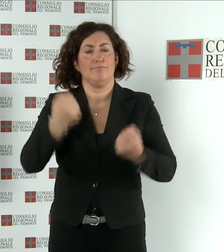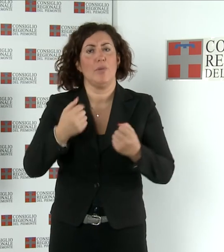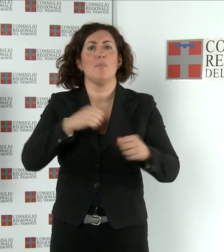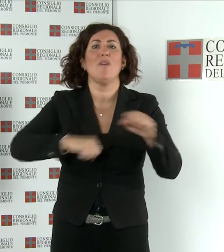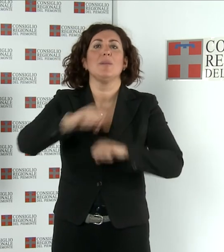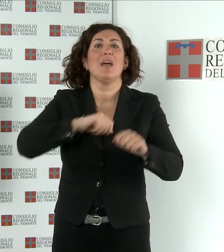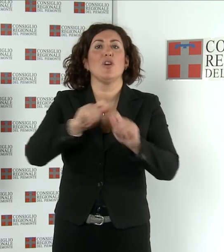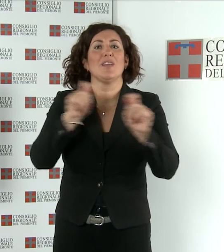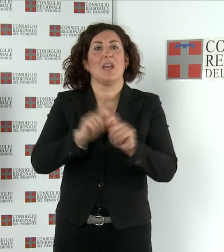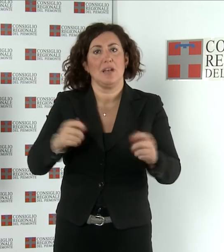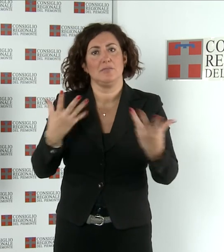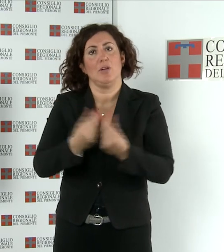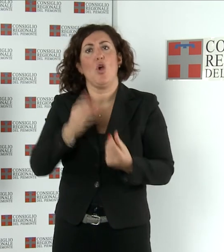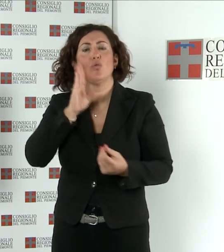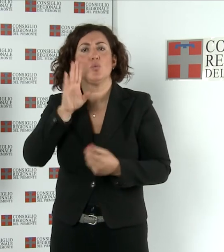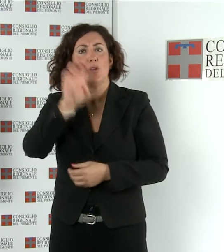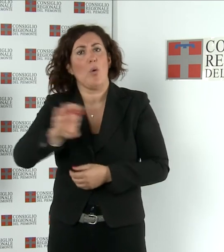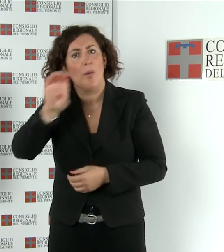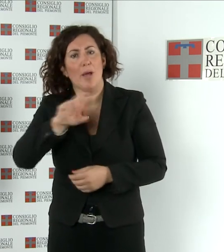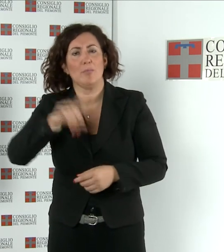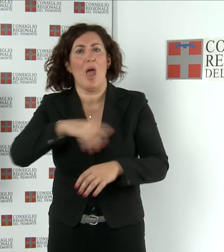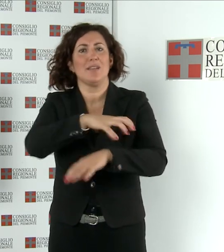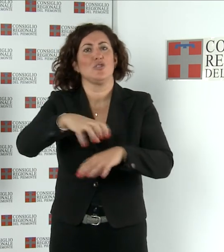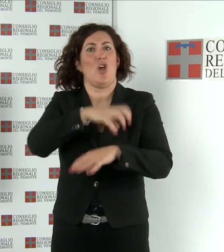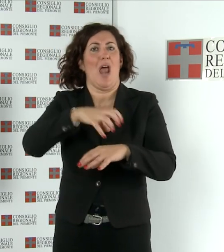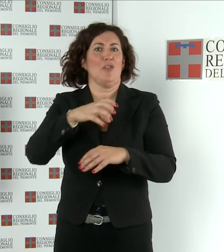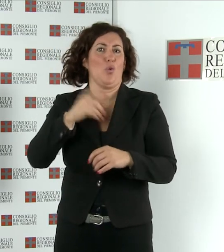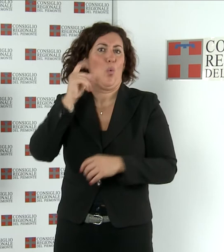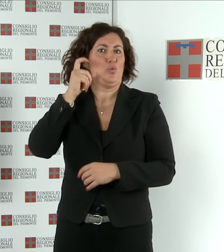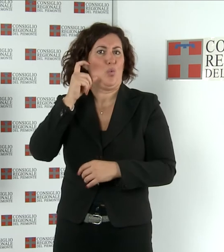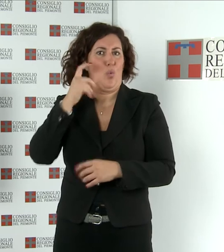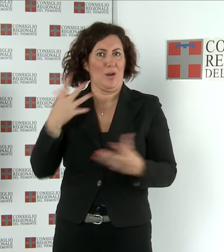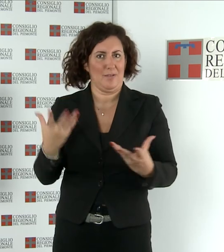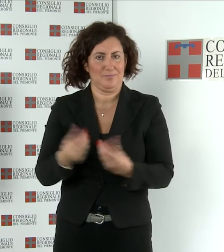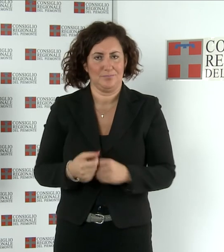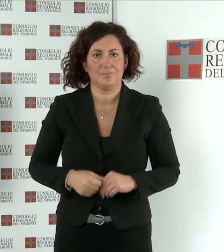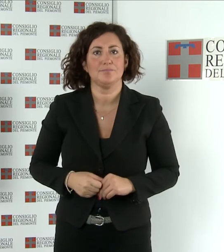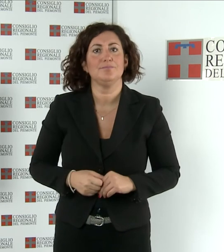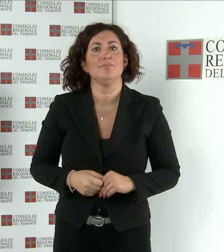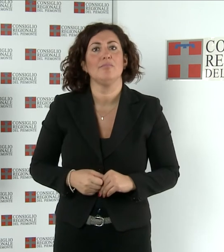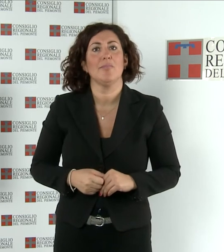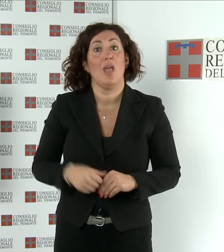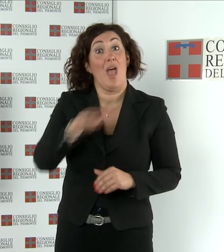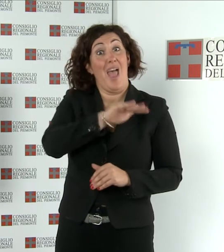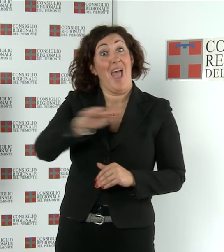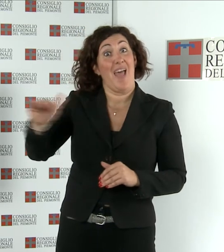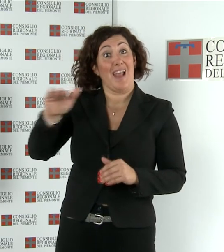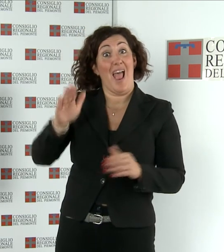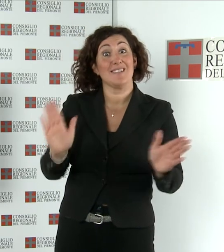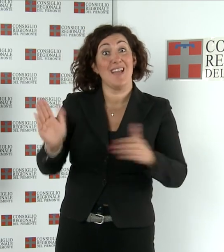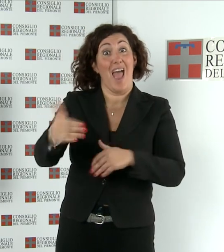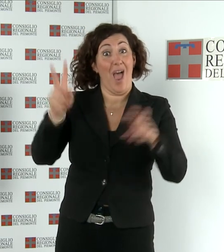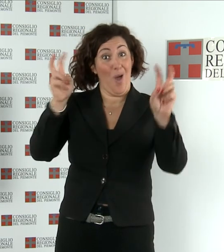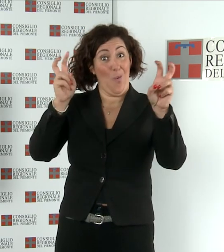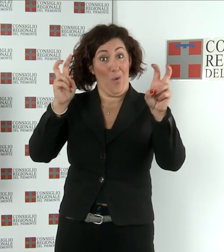Consulta Europea e dell'Assessorato alla Cultura. Riprende il cammino dei ragazzi in aula Ragazzi in aula è un